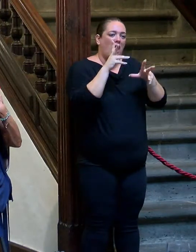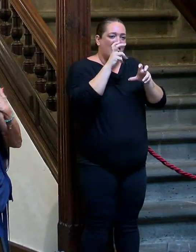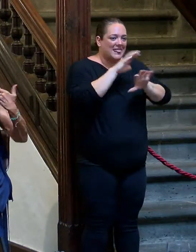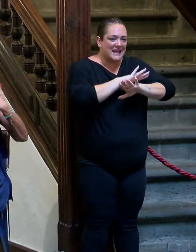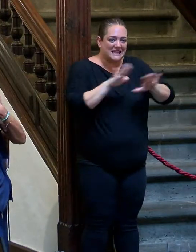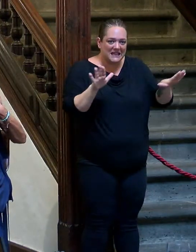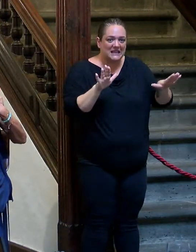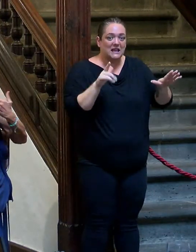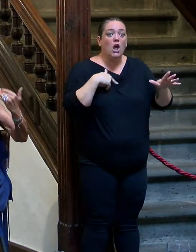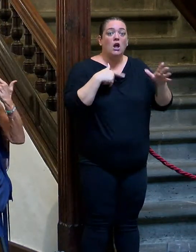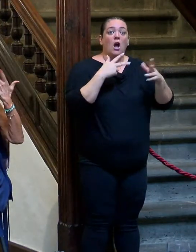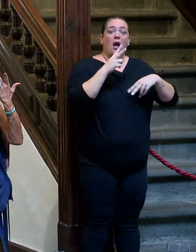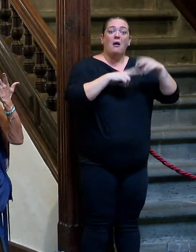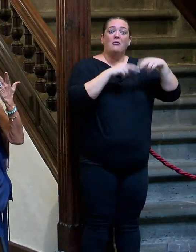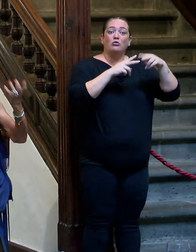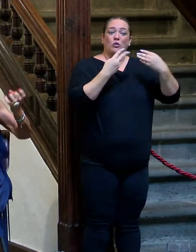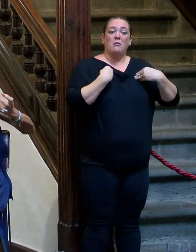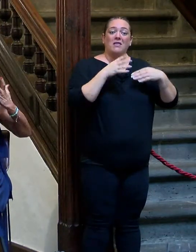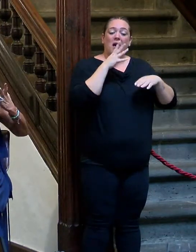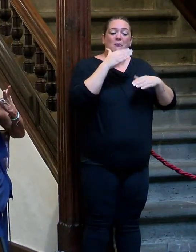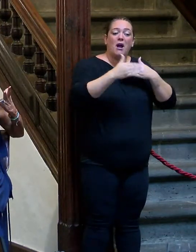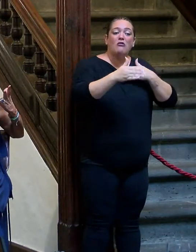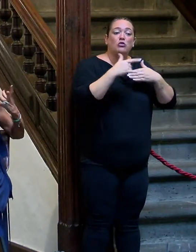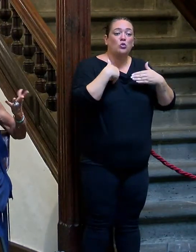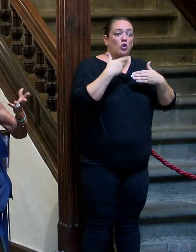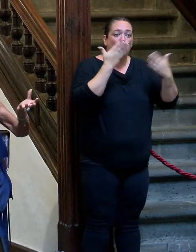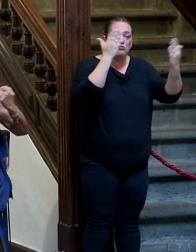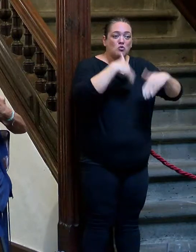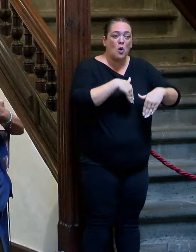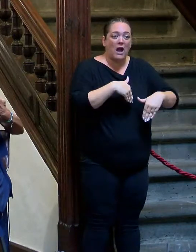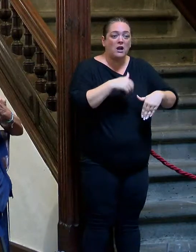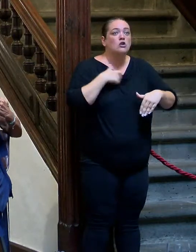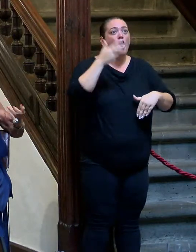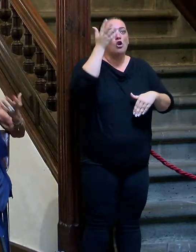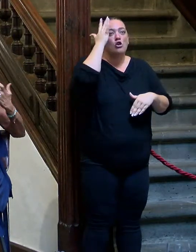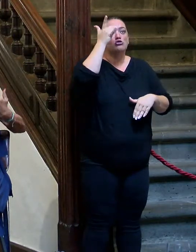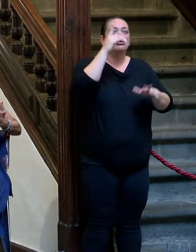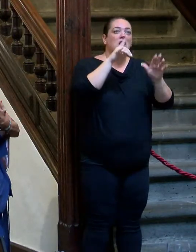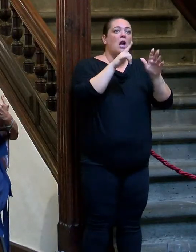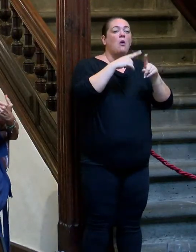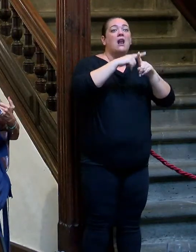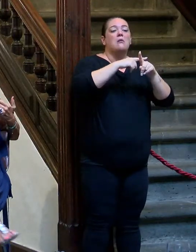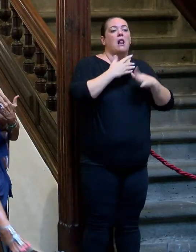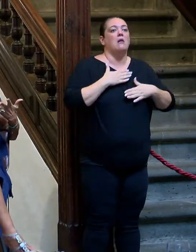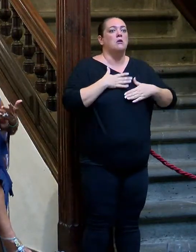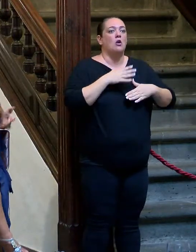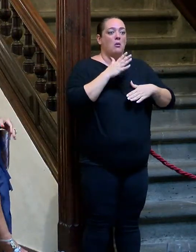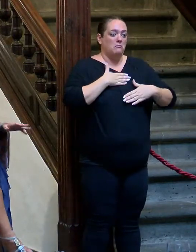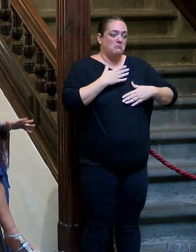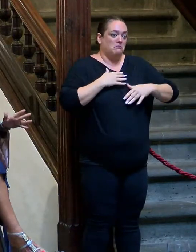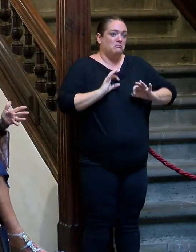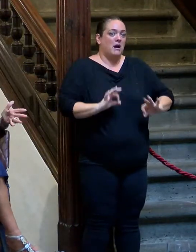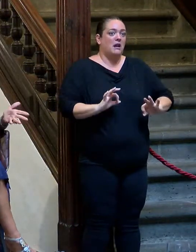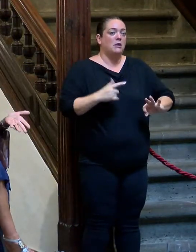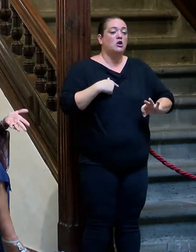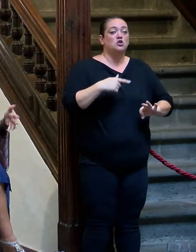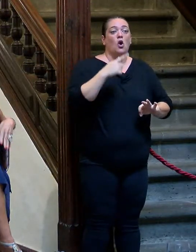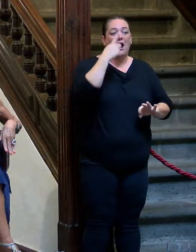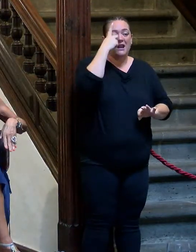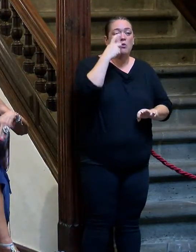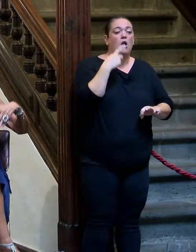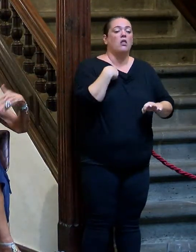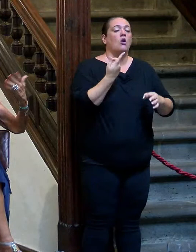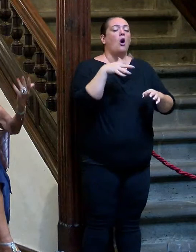Y más, construir mi vida soñando un futuro que no existía, lo soñé a mi medida, porque me venía bien. Yo recuerdo que yo vivía en un patio de